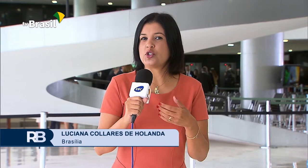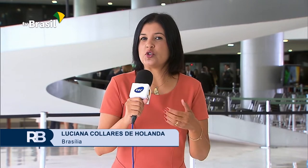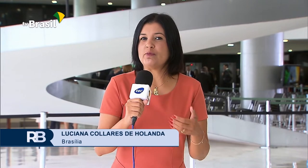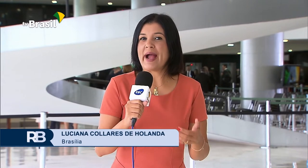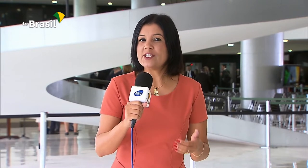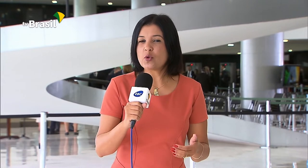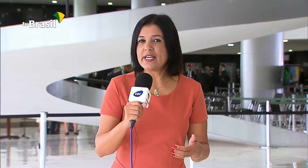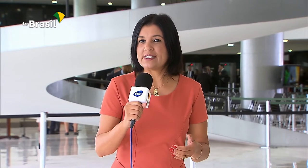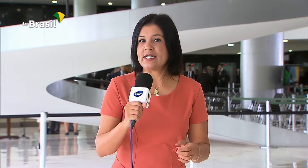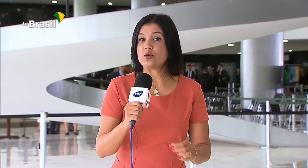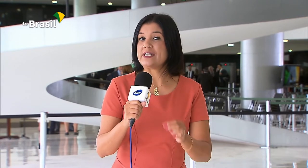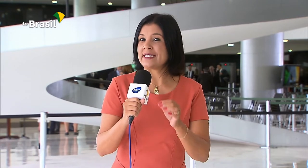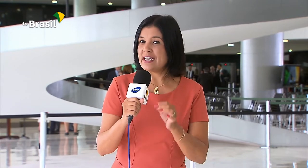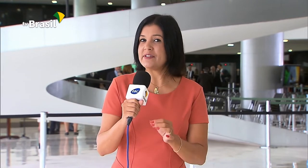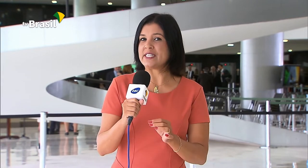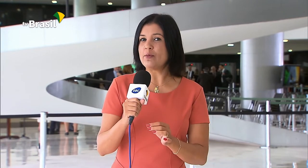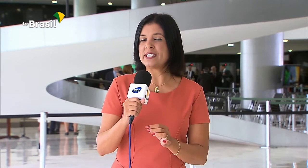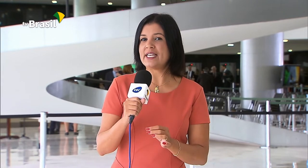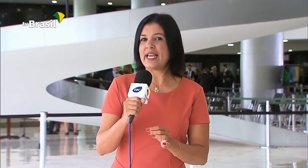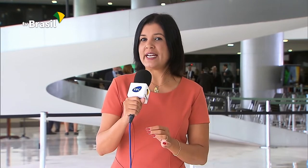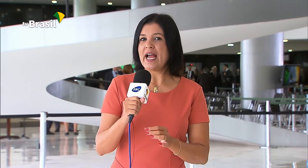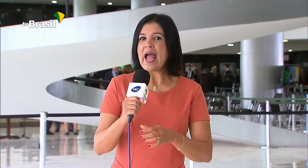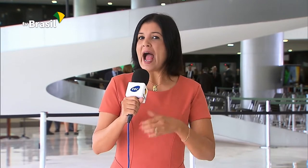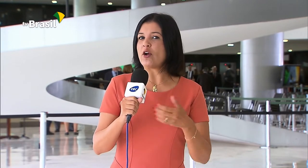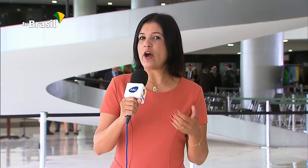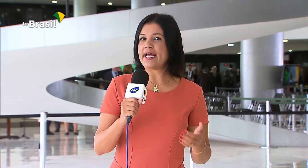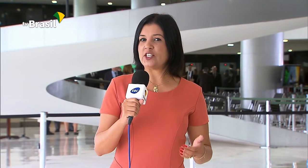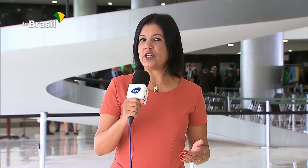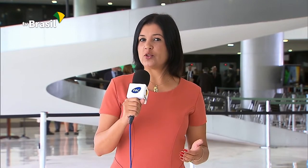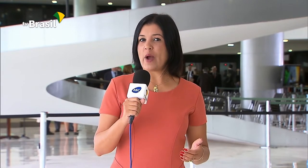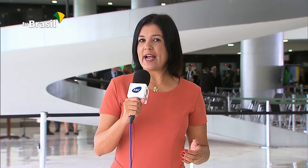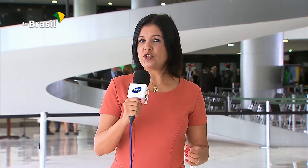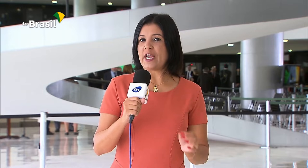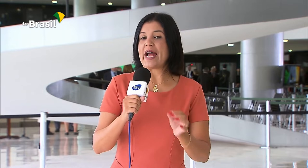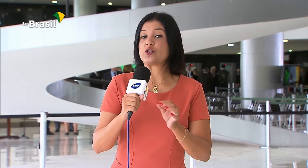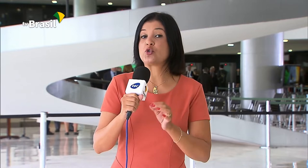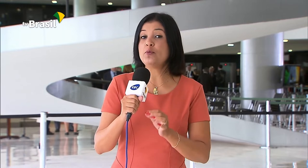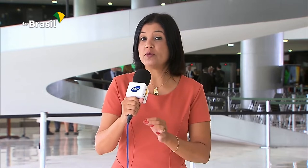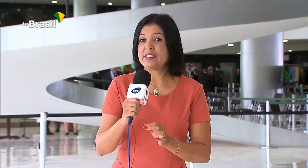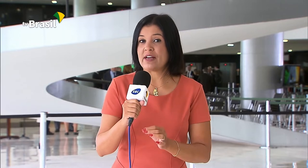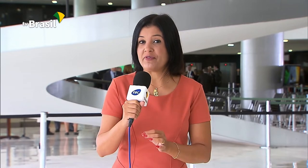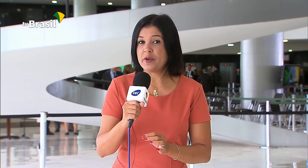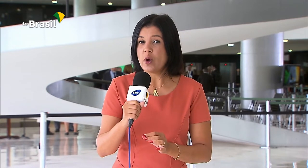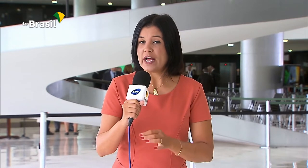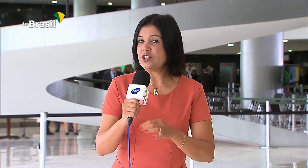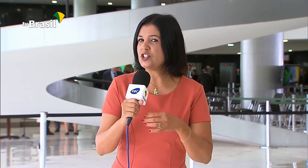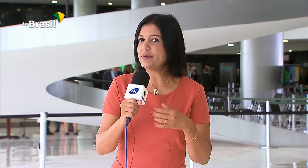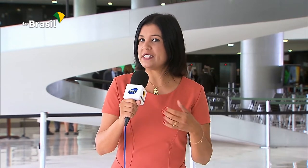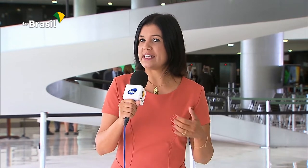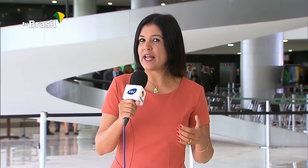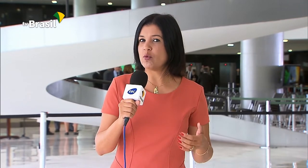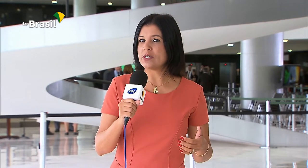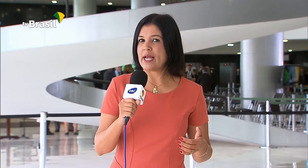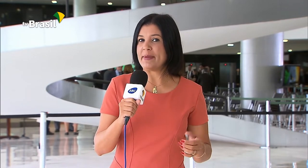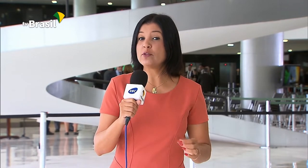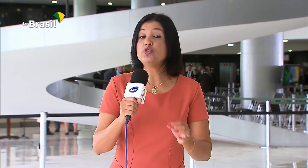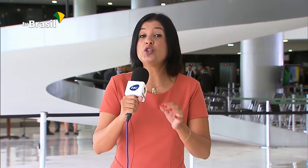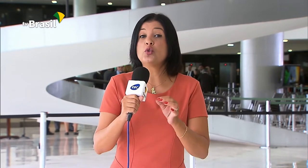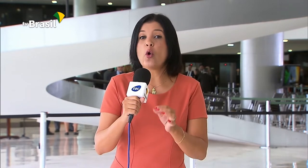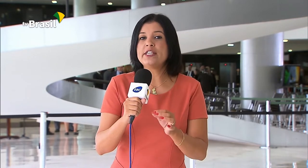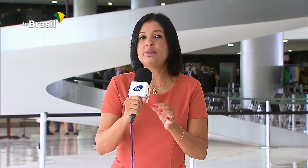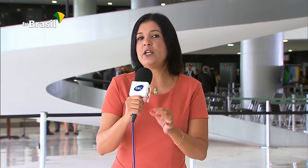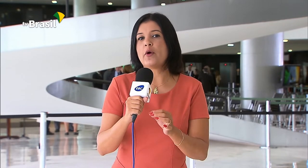Com um dos rostos mais conhecidos da televisão brasileira, agora Regina Duarte assume o desafio de administrar um